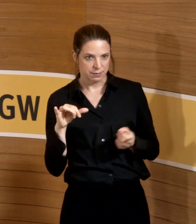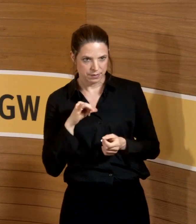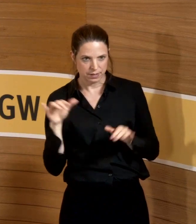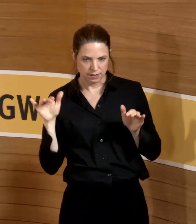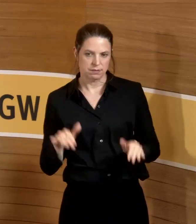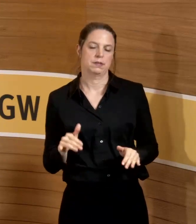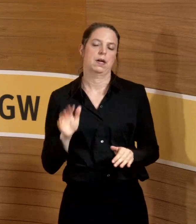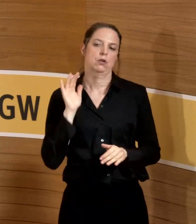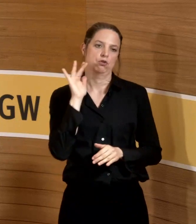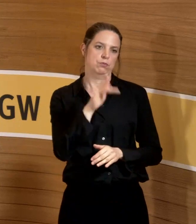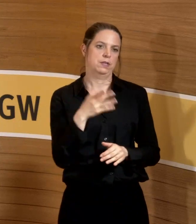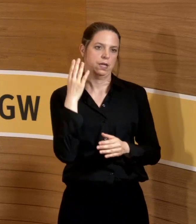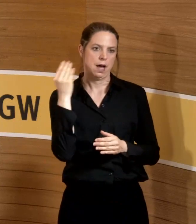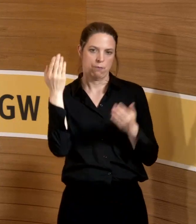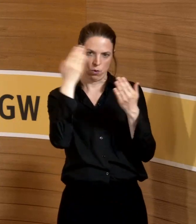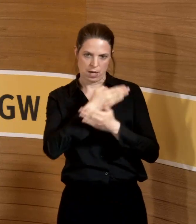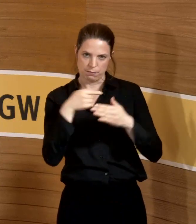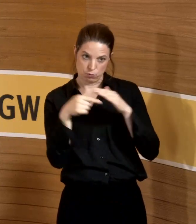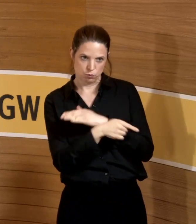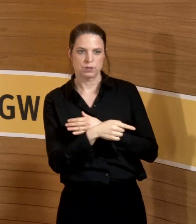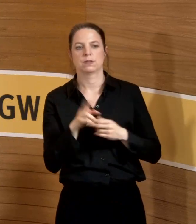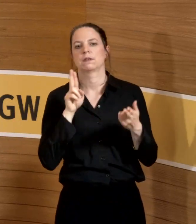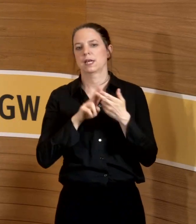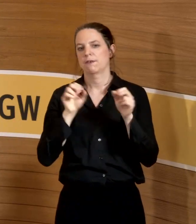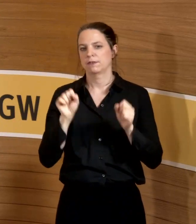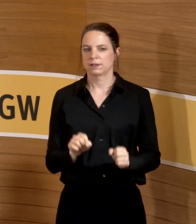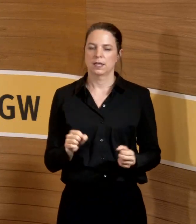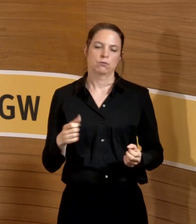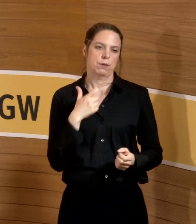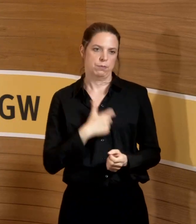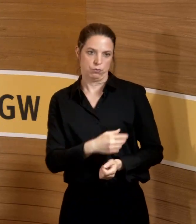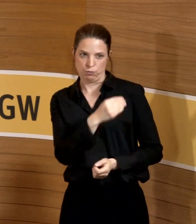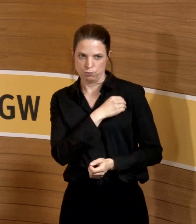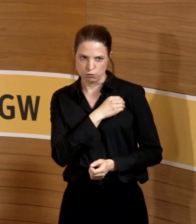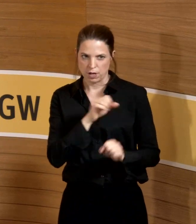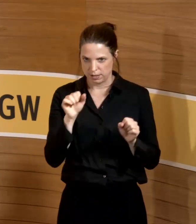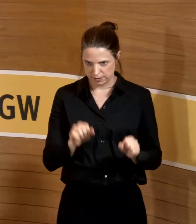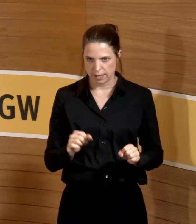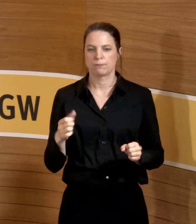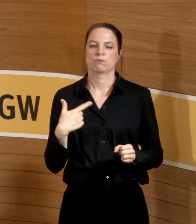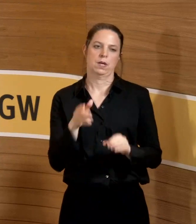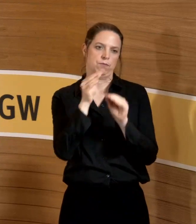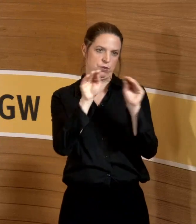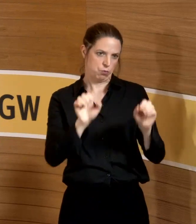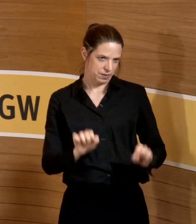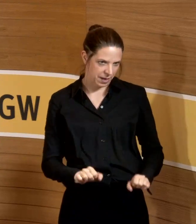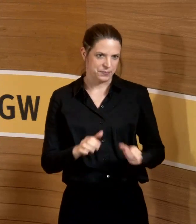finden Sie mich nachher beim Hamburg-Abend oder unten, sprechen mich nochmal persönlich an, dann kann ich Ihnen dazu etwas sagen. Ansonsten für